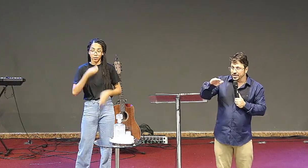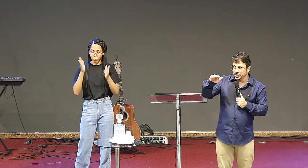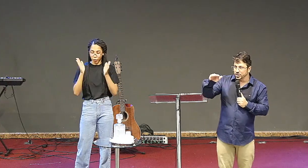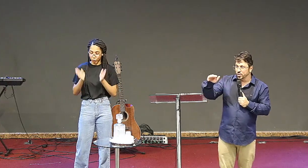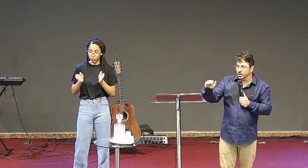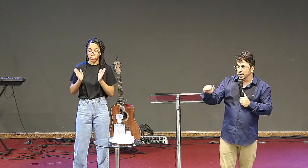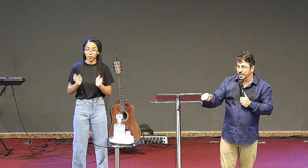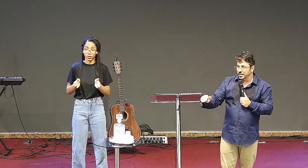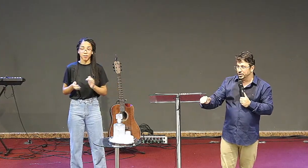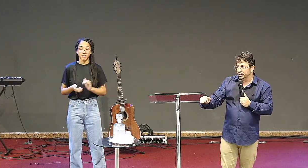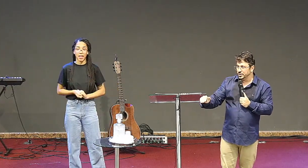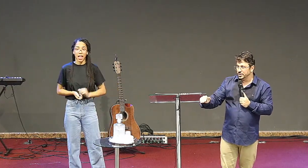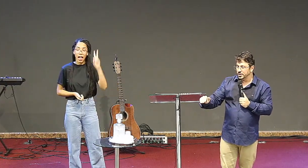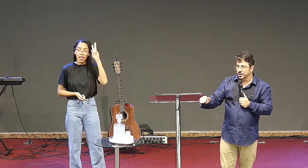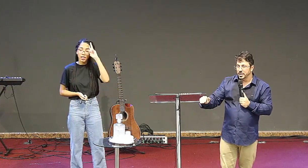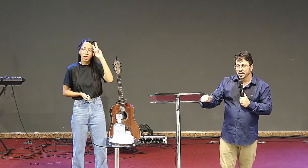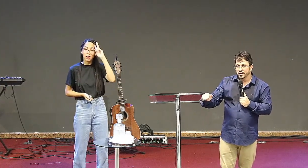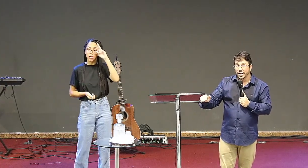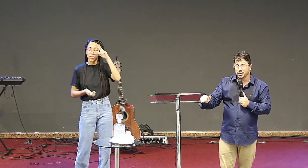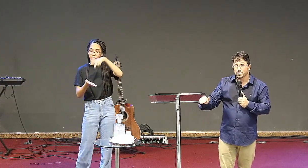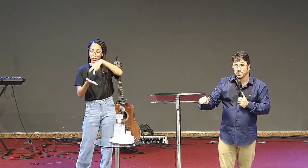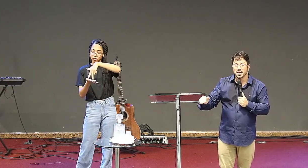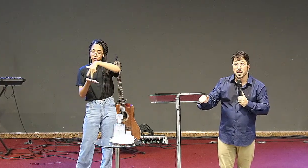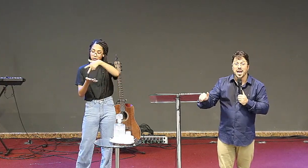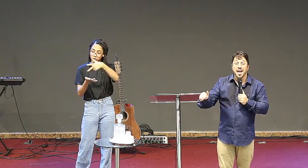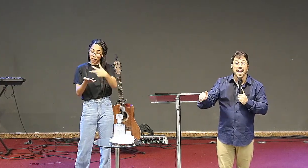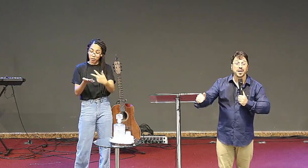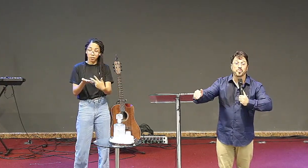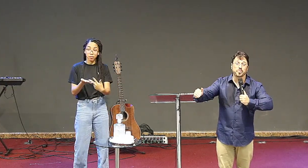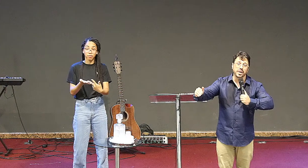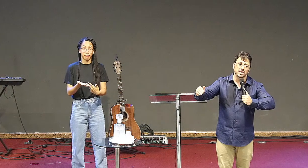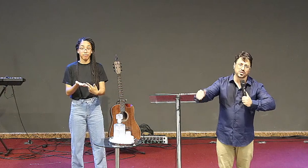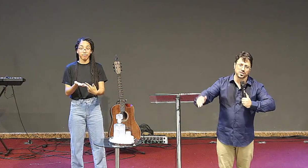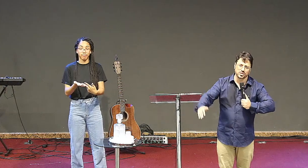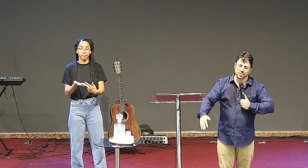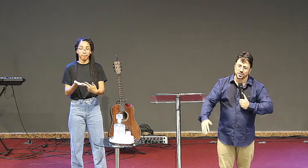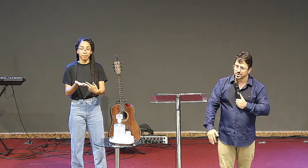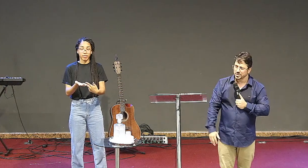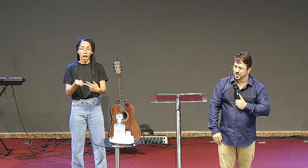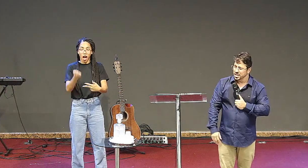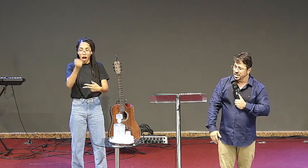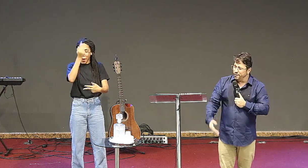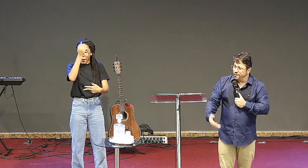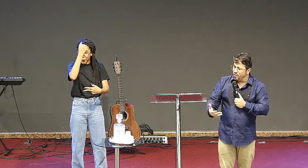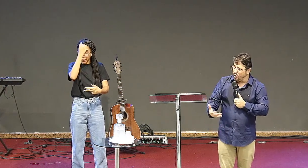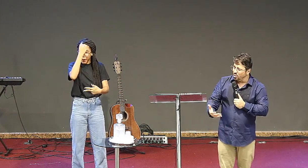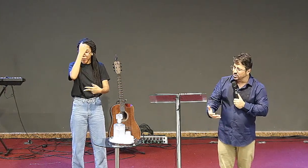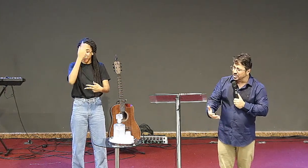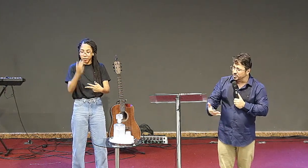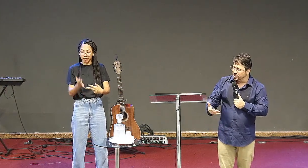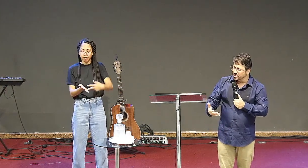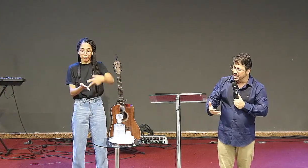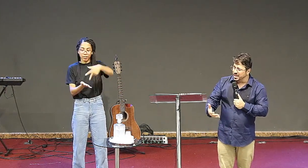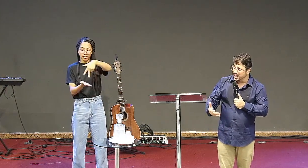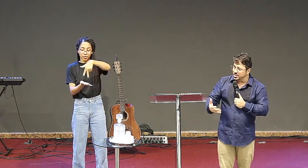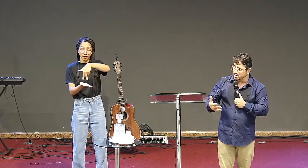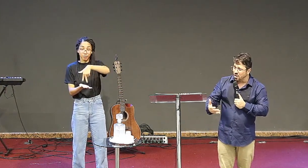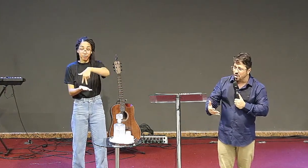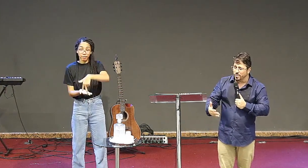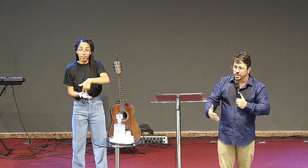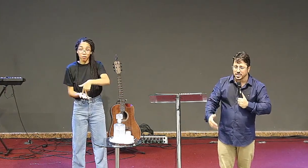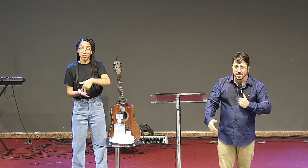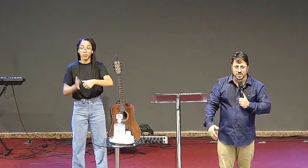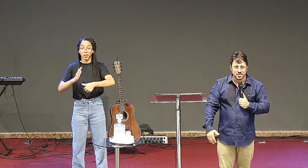lembra-se de onde caíste e faz o que arrepende-te e volta as primeiras